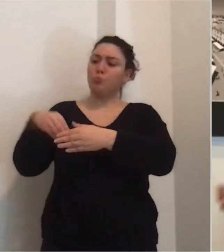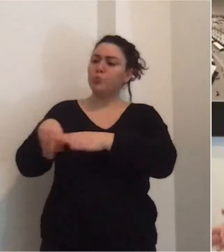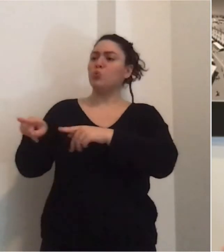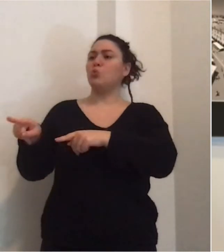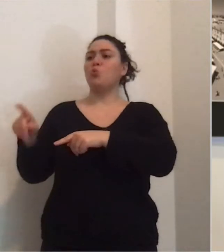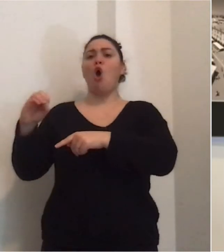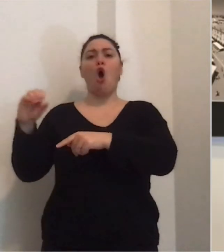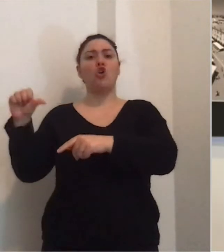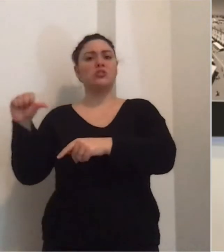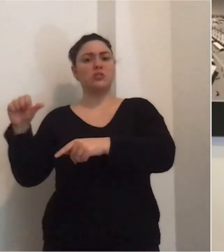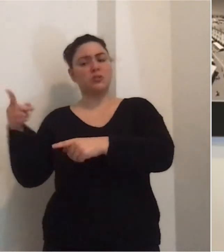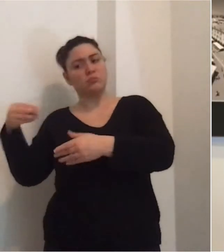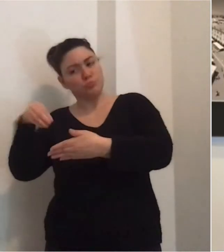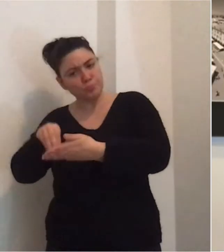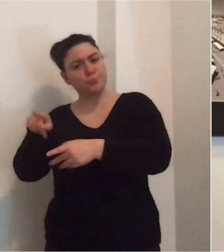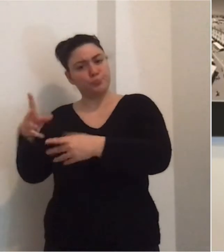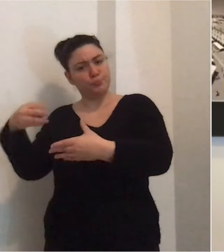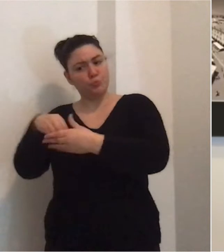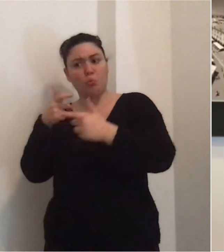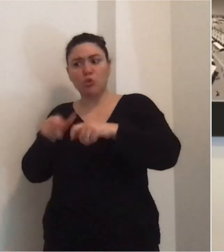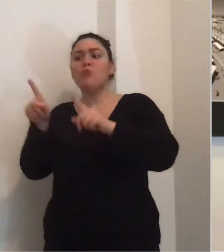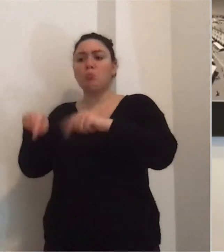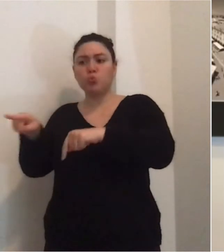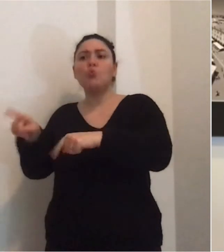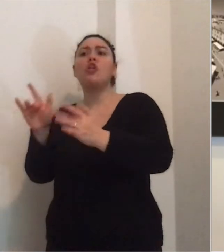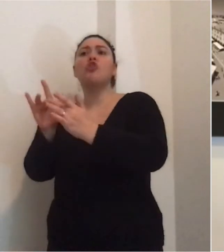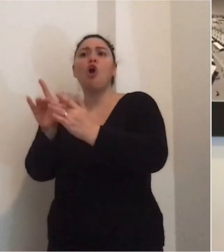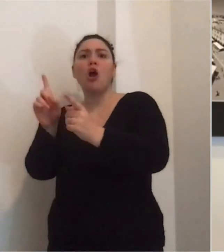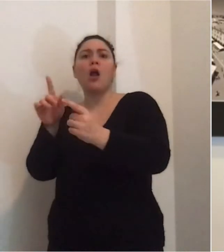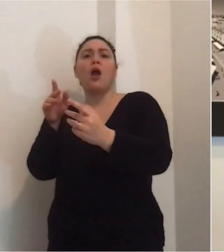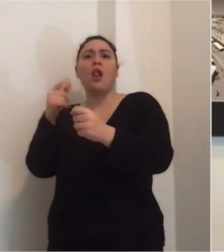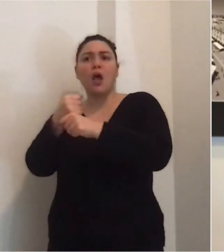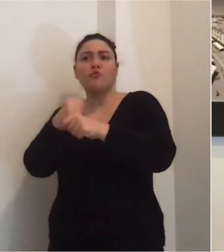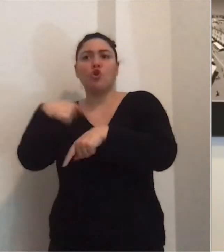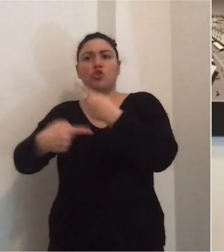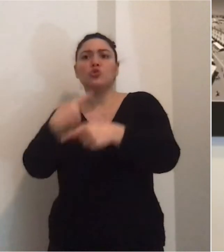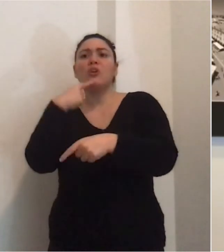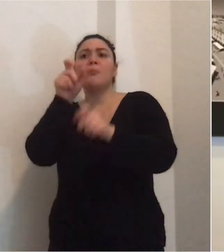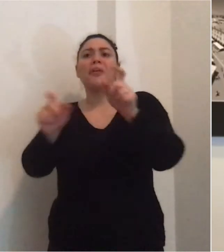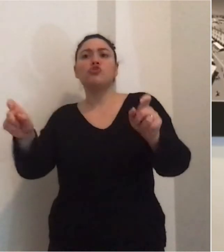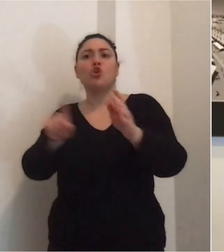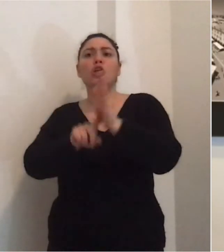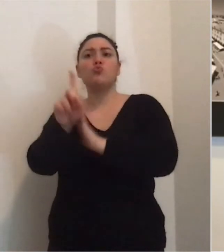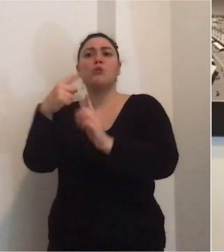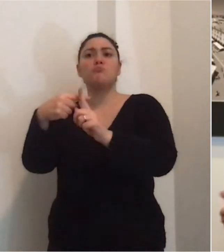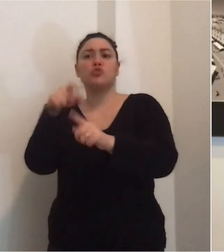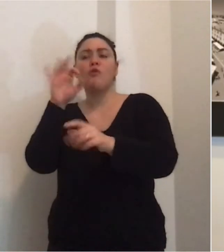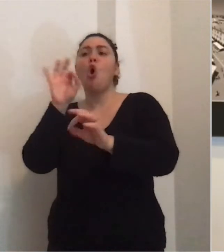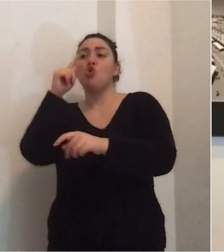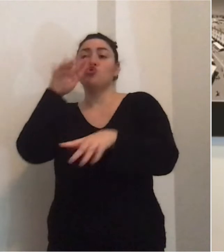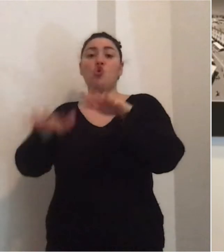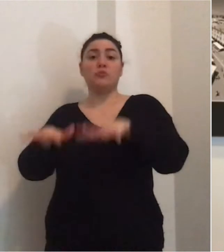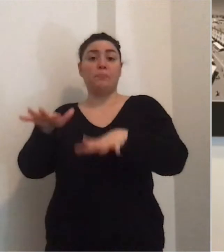anche il socio sanitario perché anche le OS che lavorano a stretto contatto con positivi o con persone